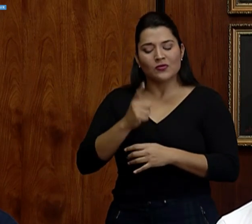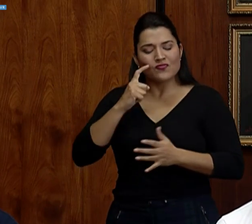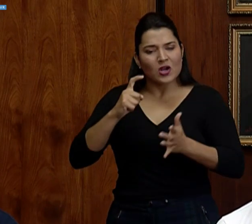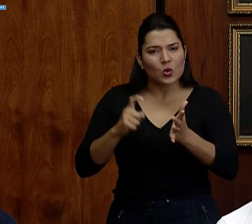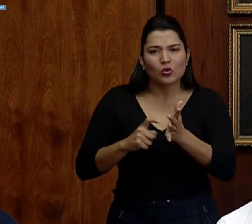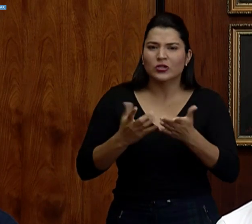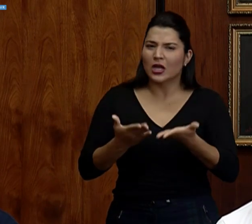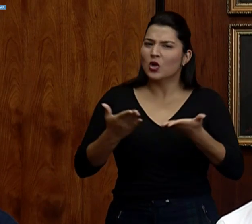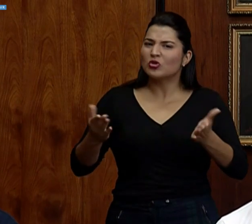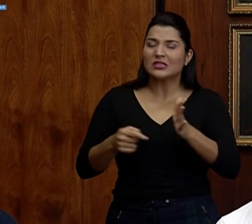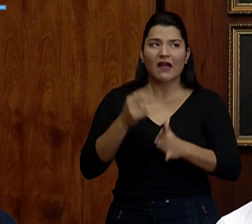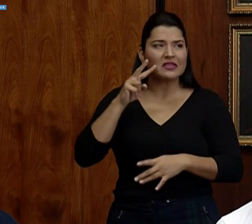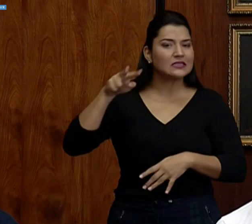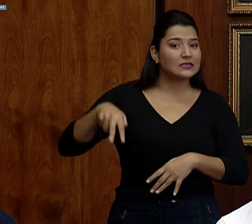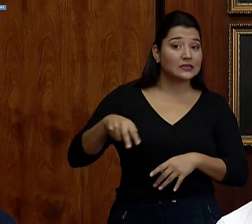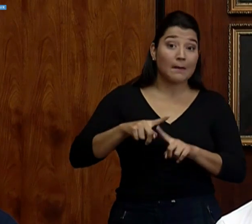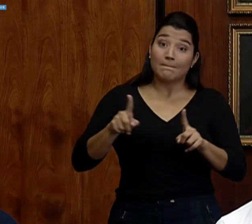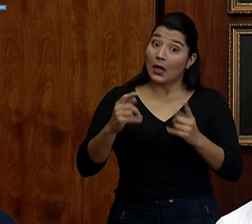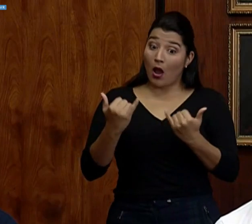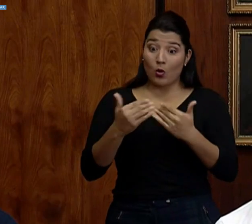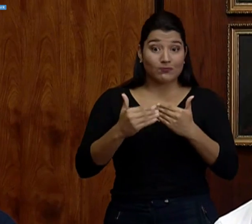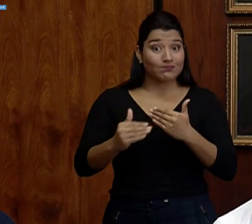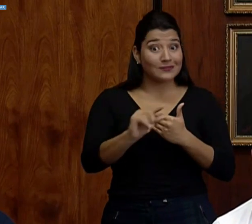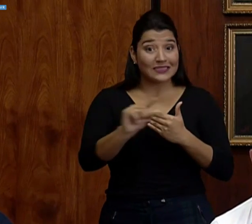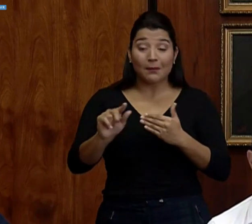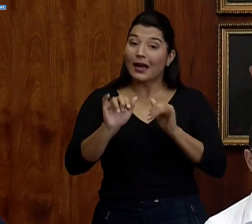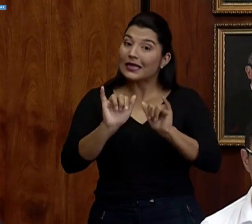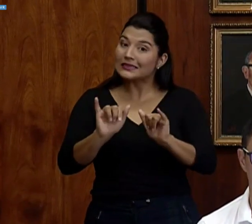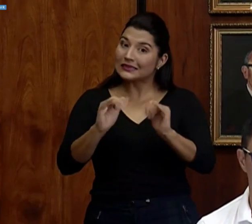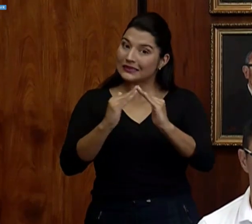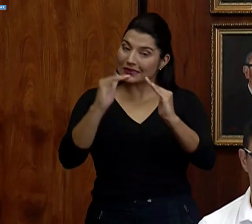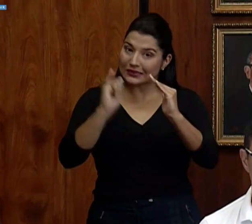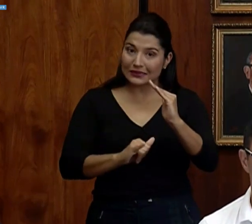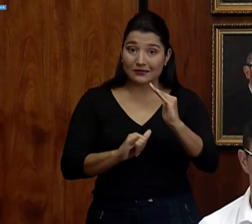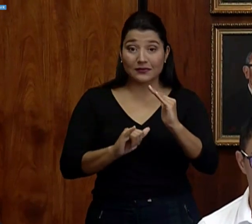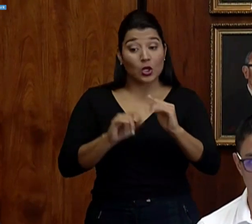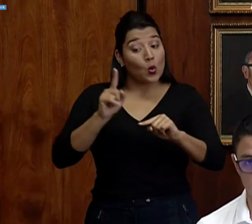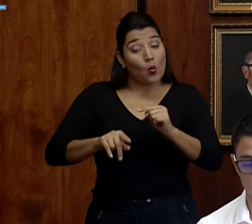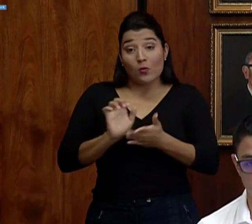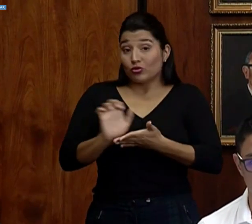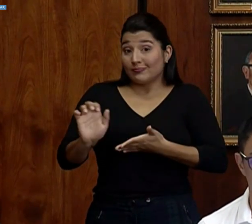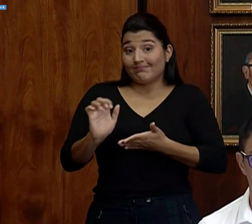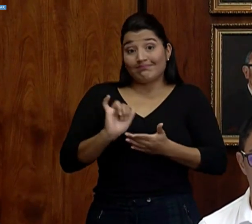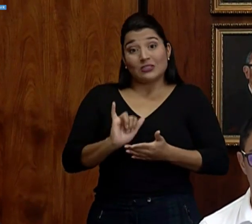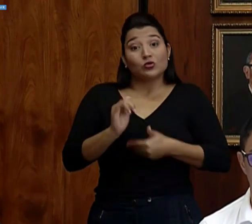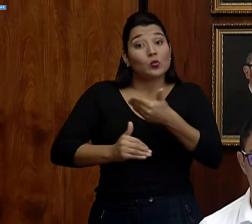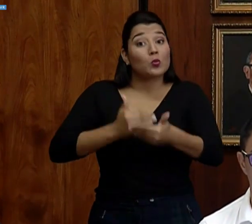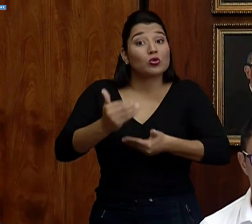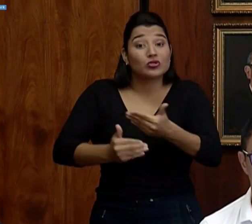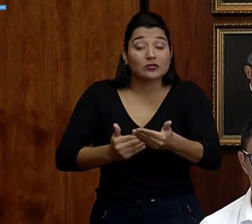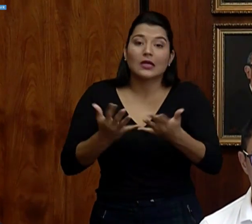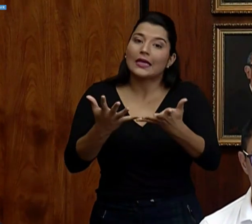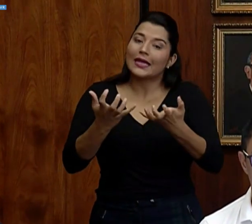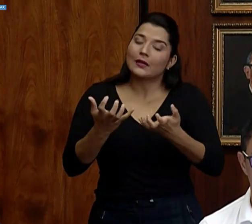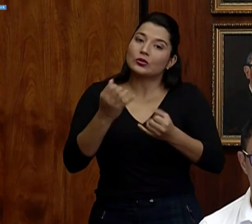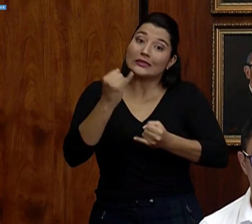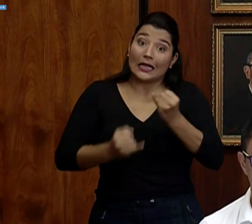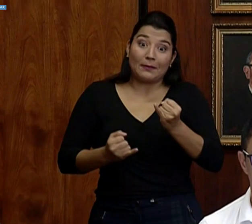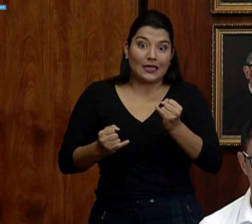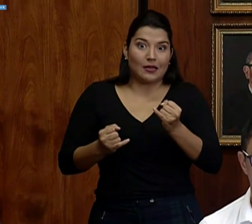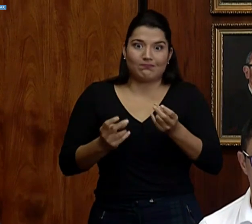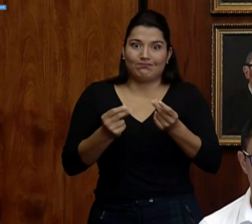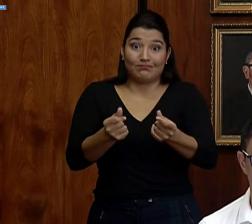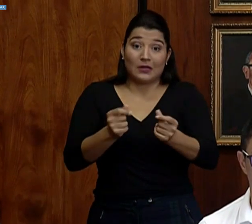Pero son semanas que tenemos que pasar así. No podemos evitar, es un proceso. Quisiéramos que esto termine pronto, pero se va a